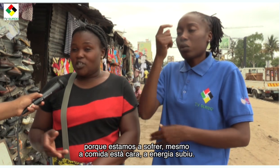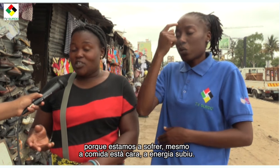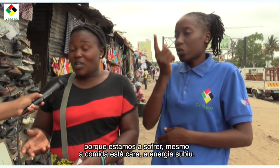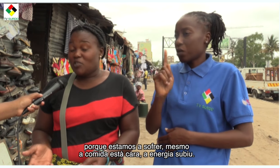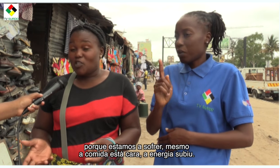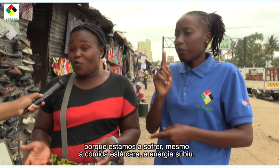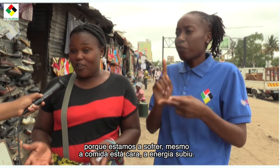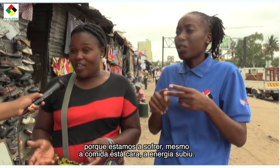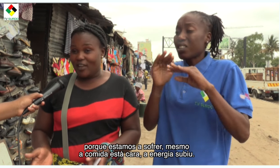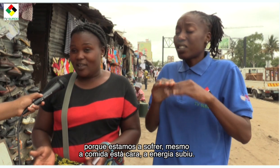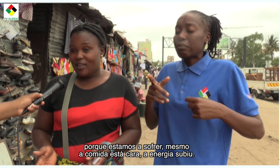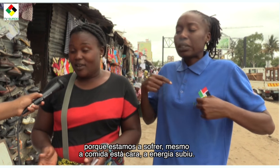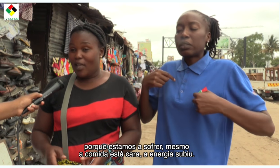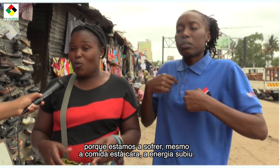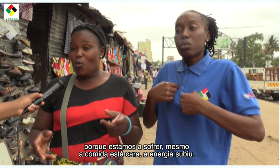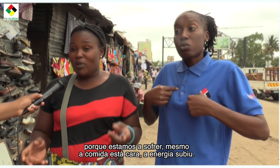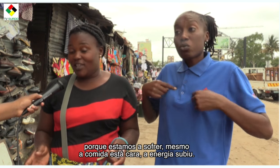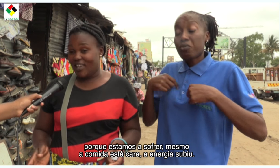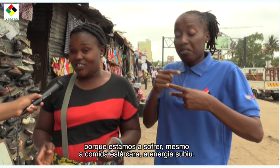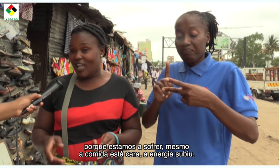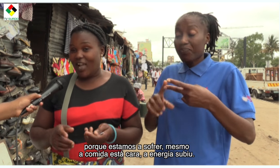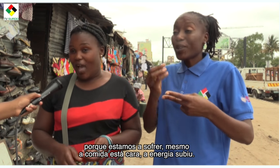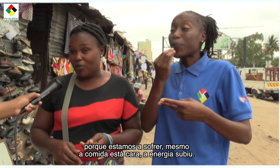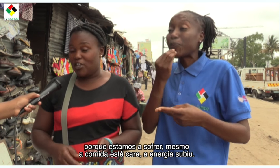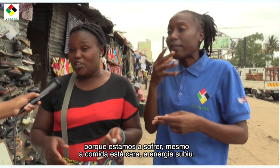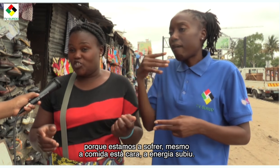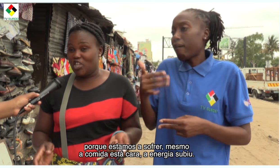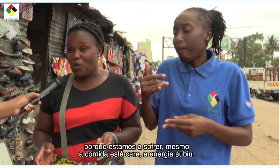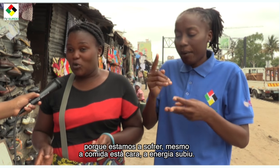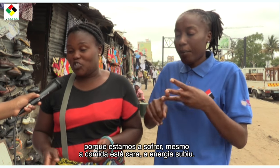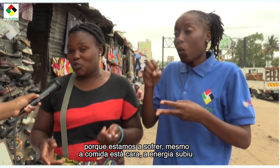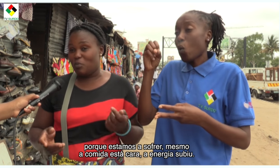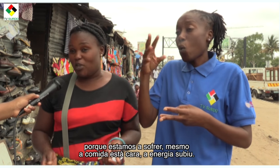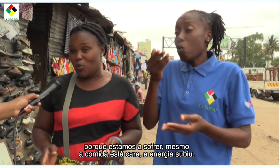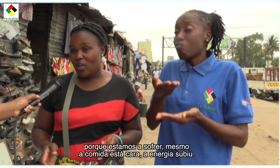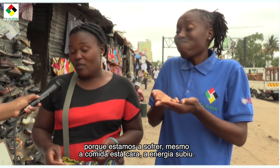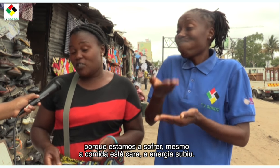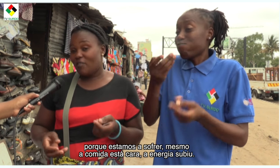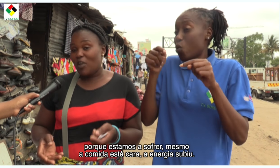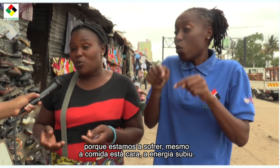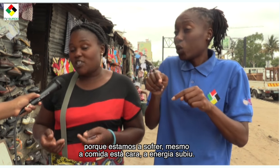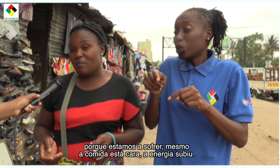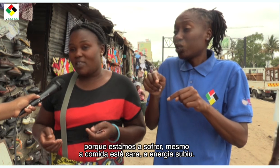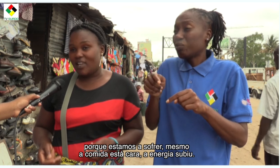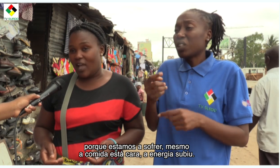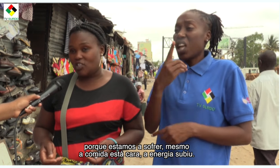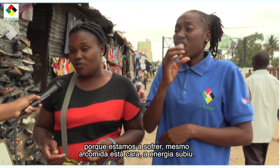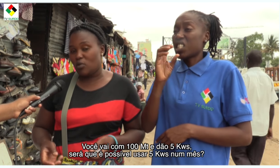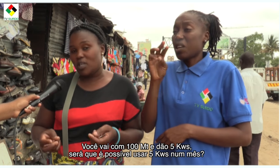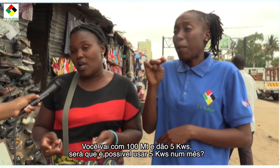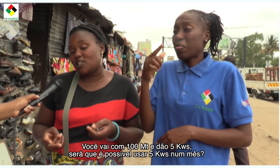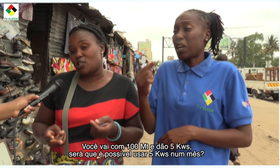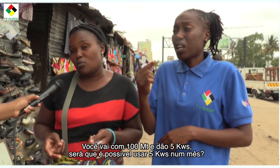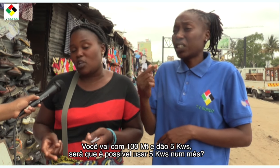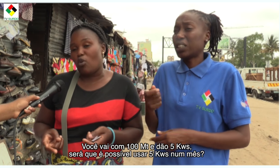Porque estamos a sofrer. Nem comida está caro. Energia hoje subiu. Você vai conseguir medicais,